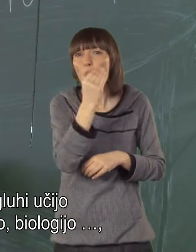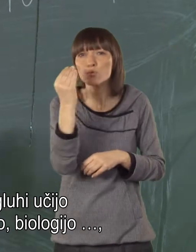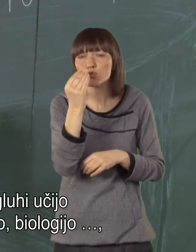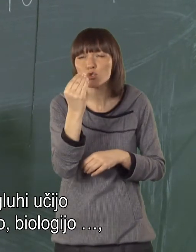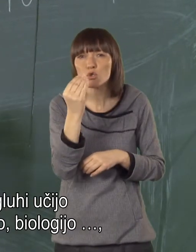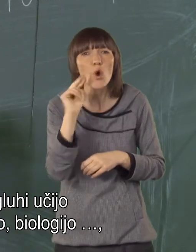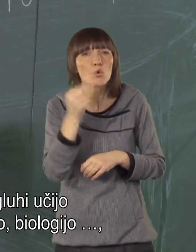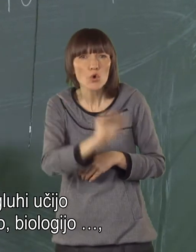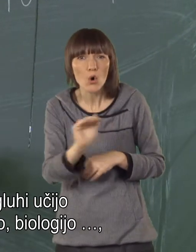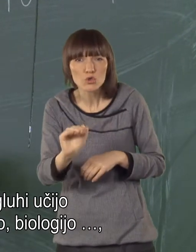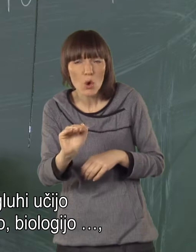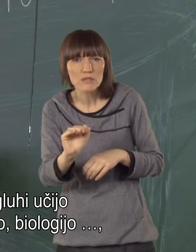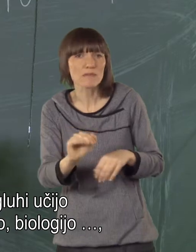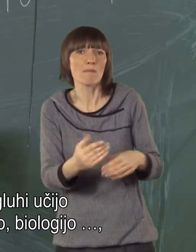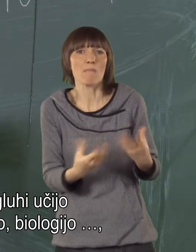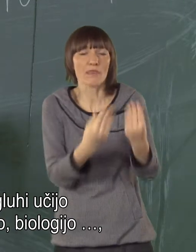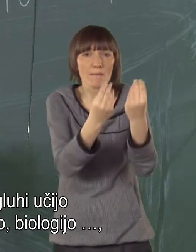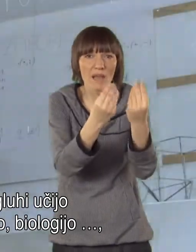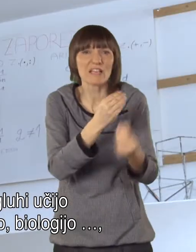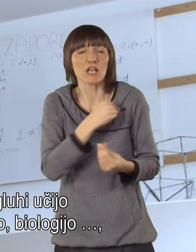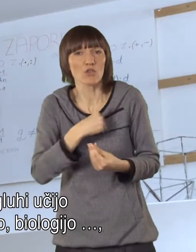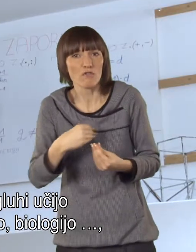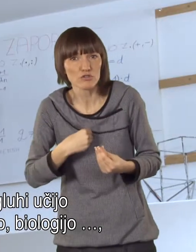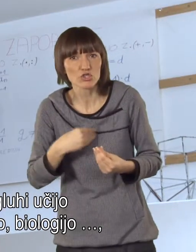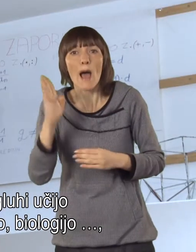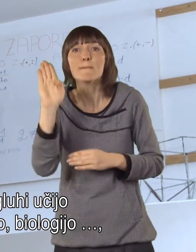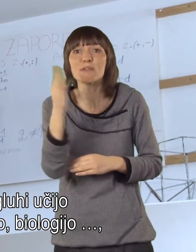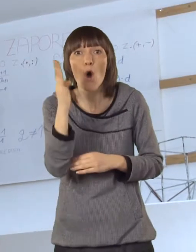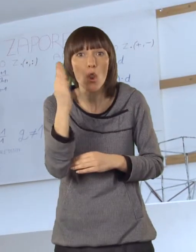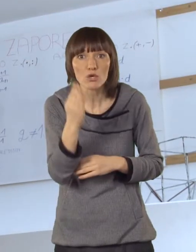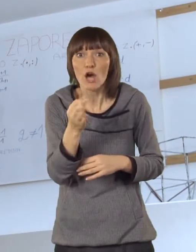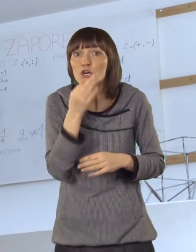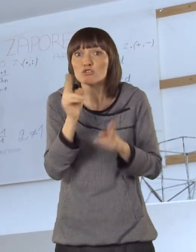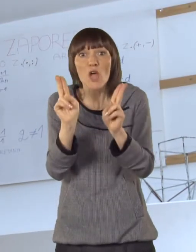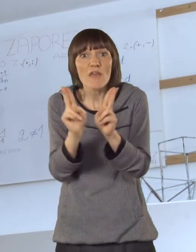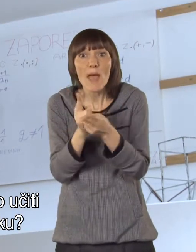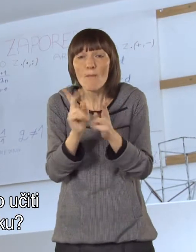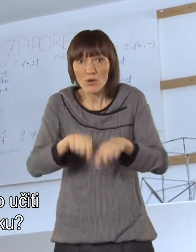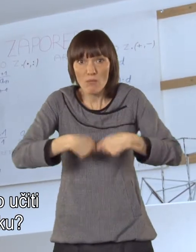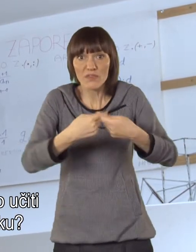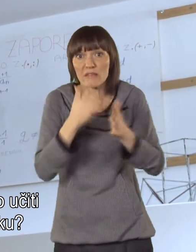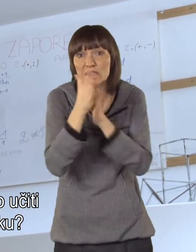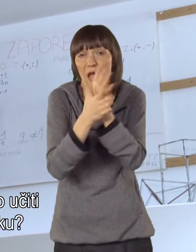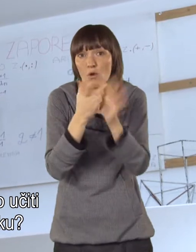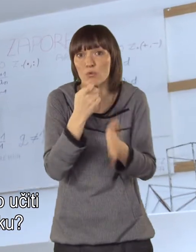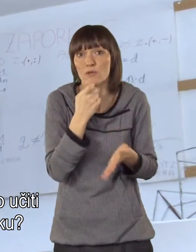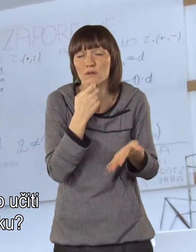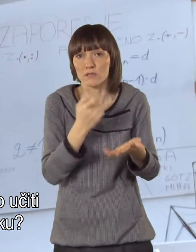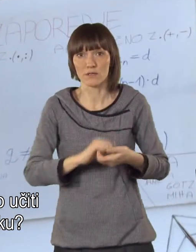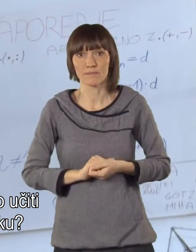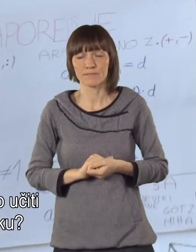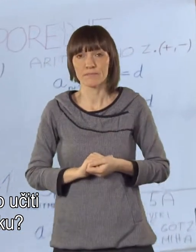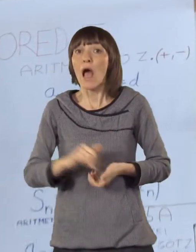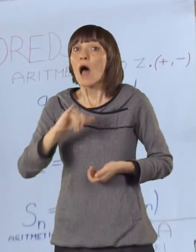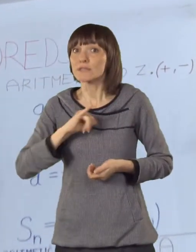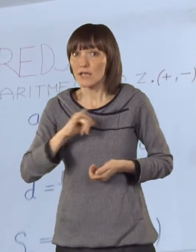kako se nej gluhi učijo matematike, slovensčine, biologije, kar kori že, če se ne morejo to učiti v svojem